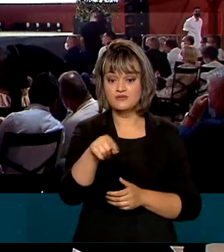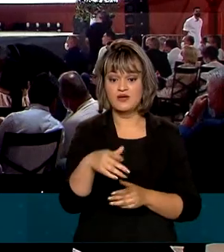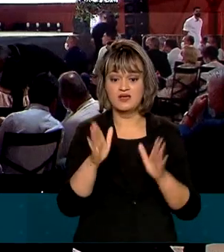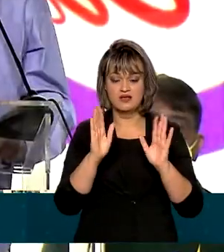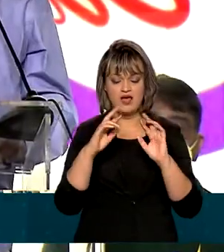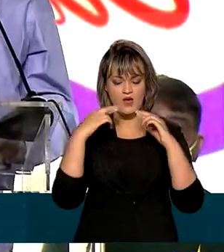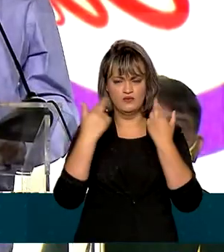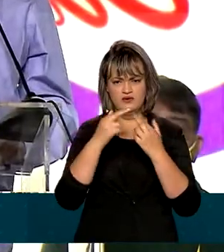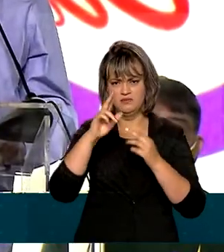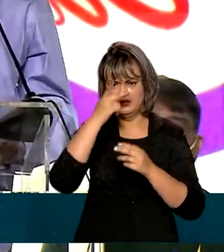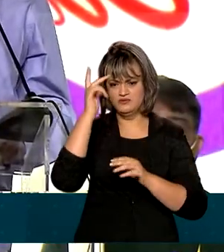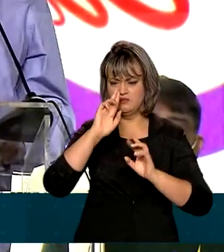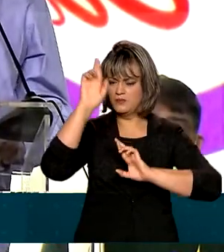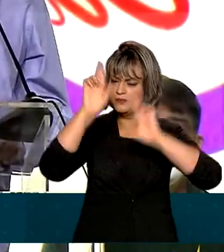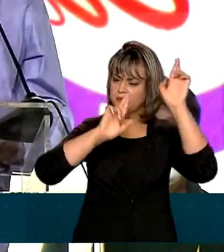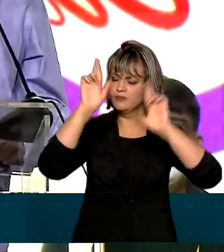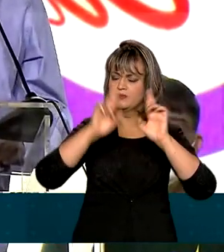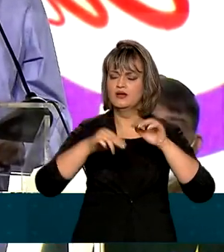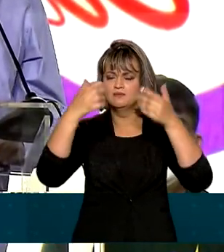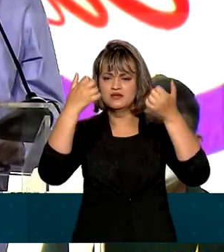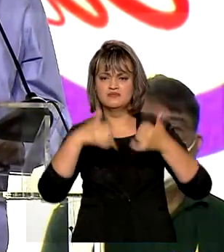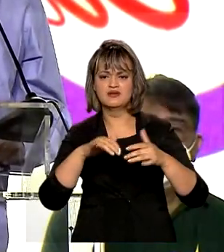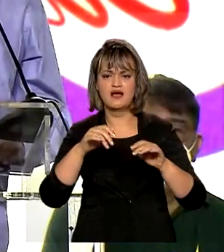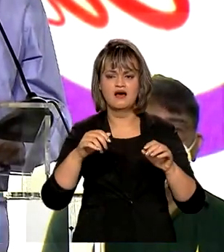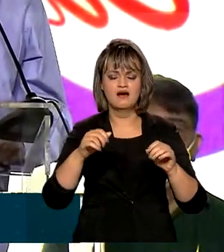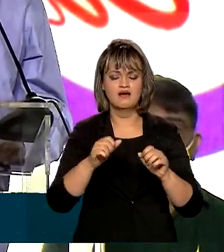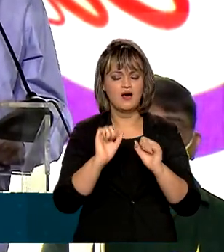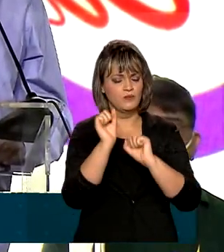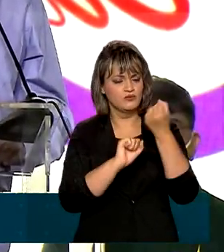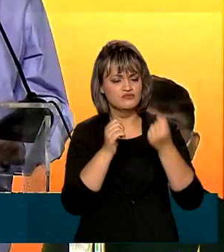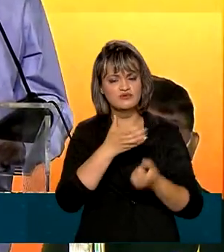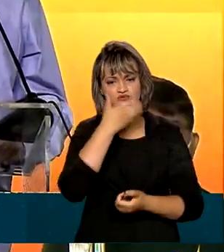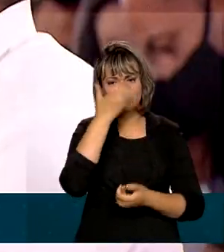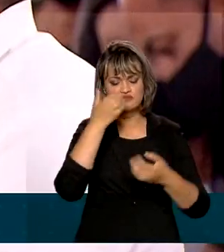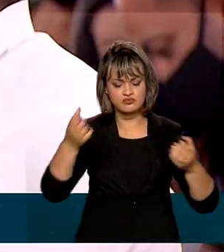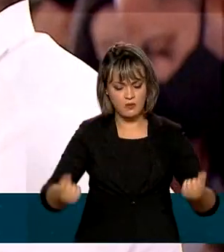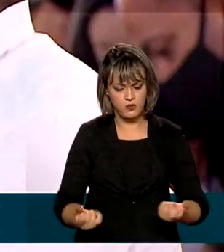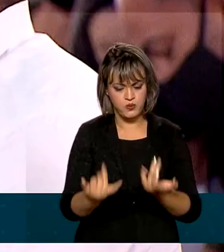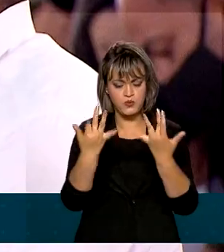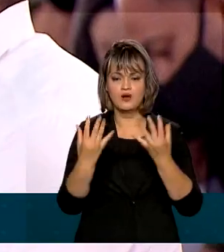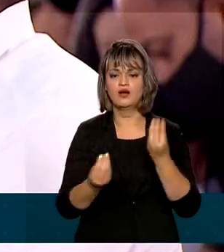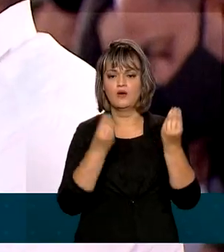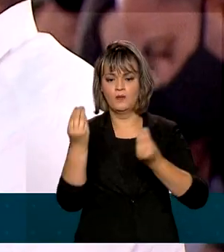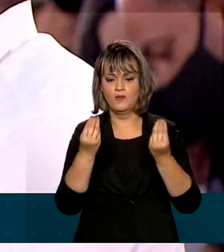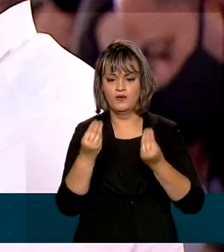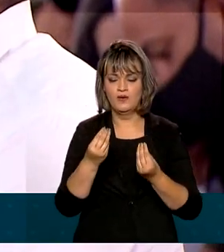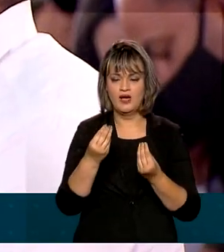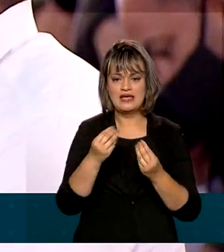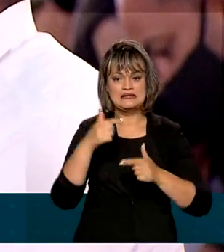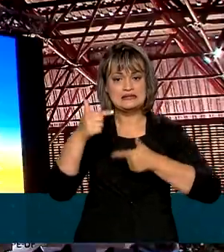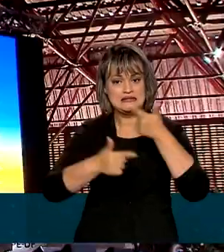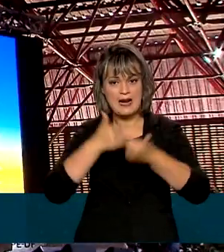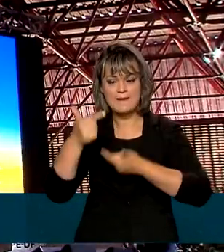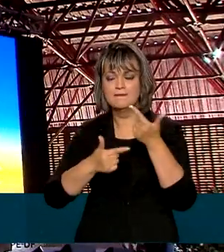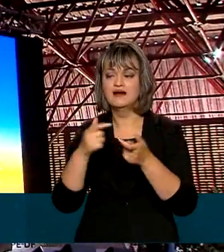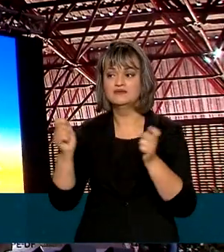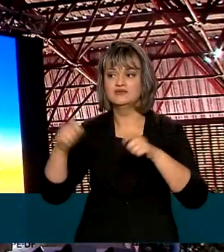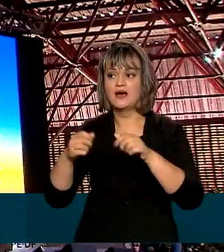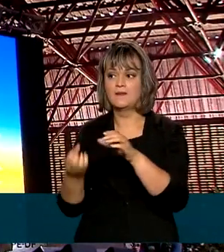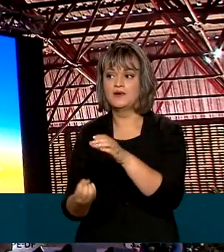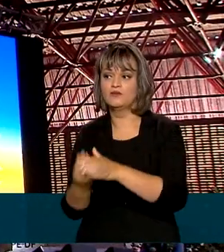e autoridades para debater a produção de frutas na região do DF e em Torno. A Rota da Fruticultura vai gerar